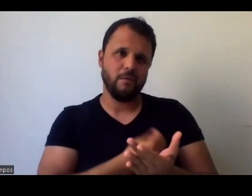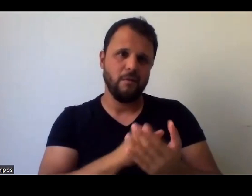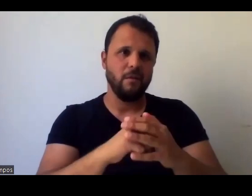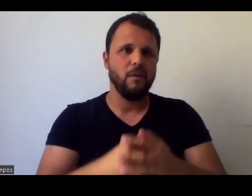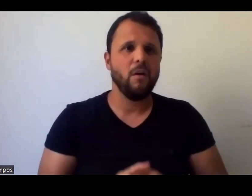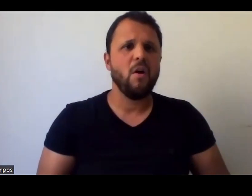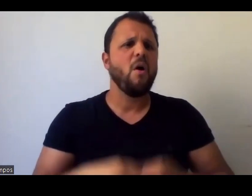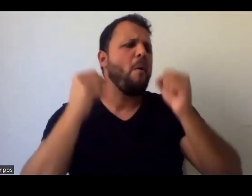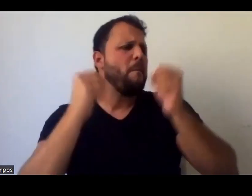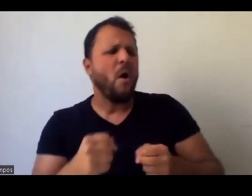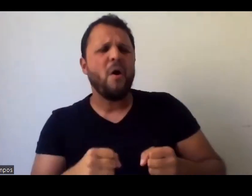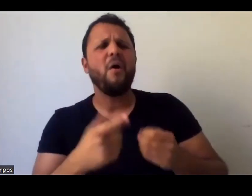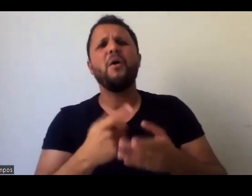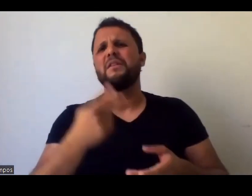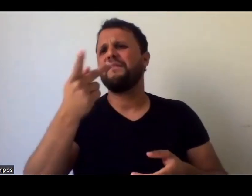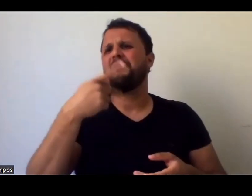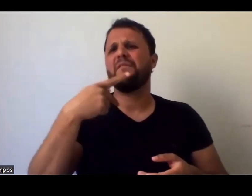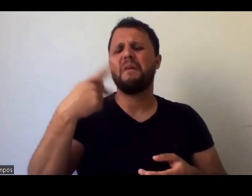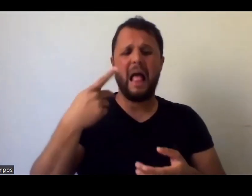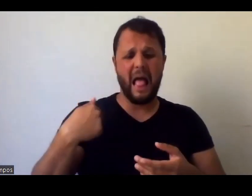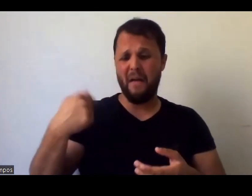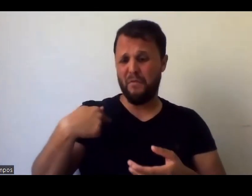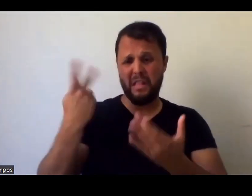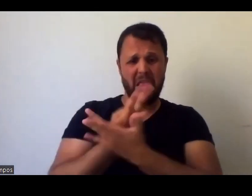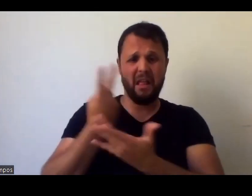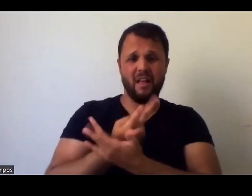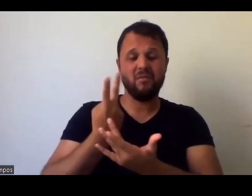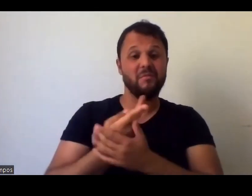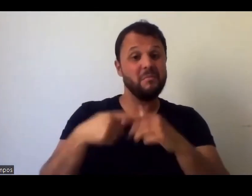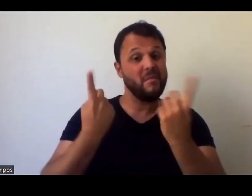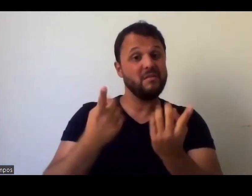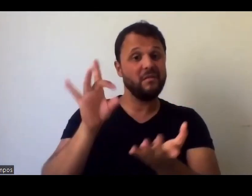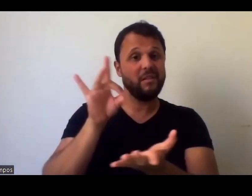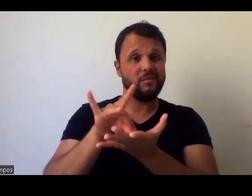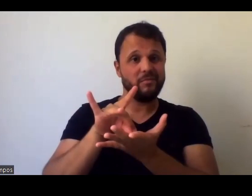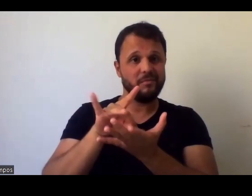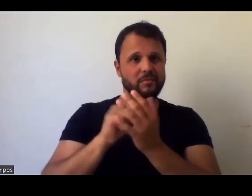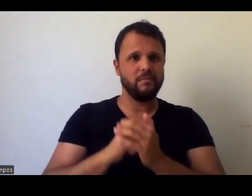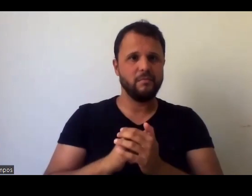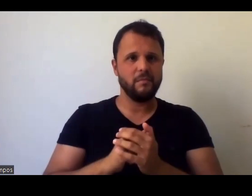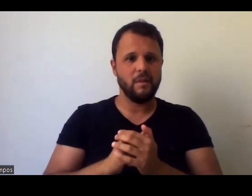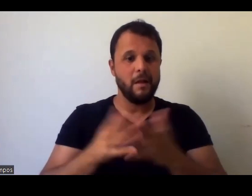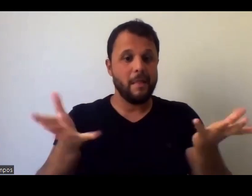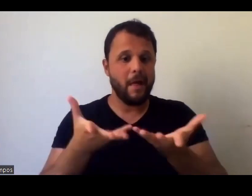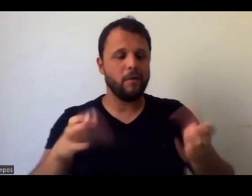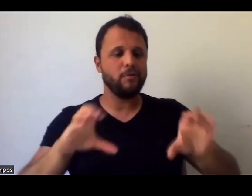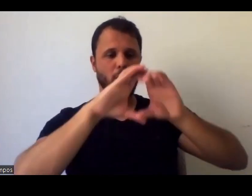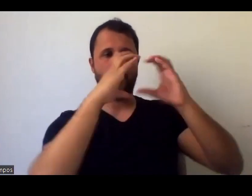podem vir me perseguir depois, falar o que quiser, mas essa é uma realidade, é a realidade. Agora, na hora de abrir o congresso,